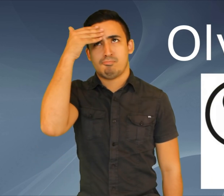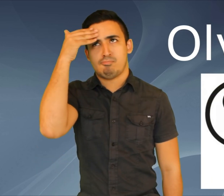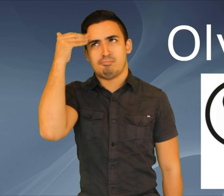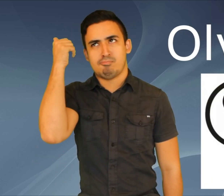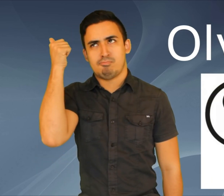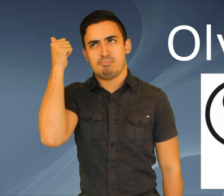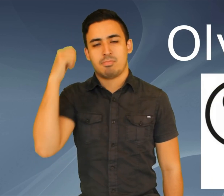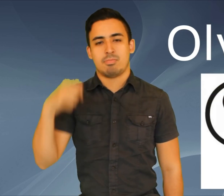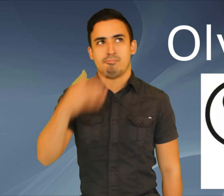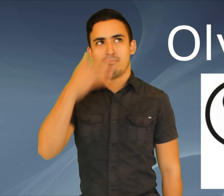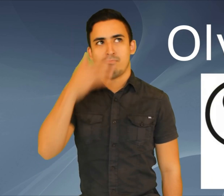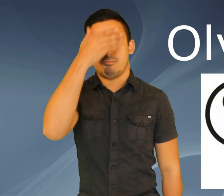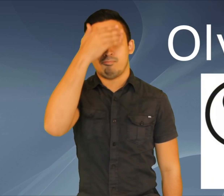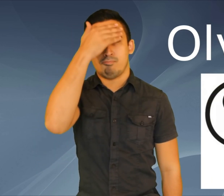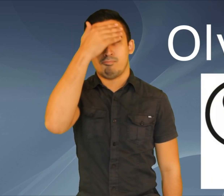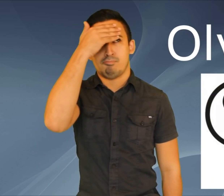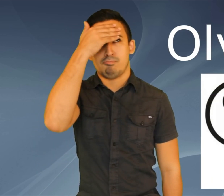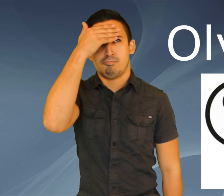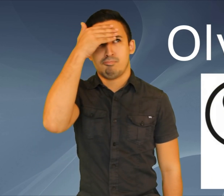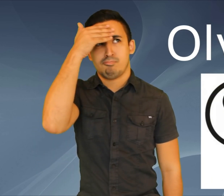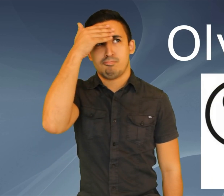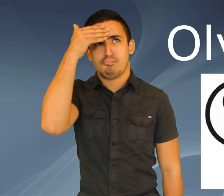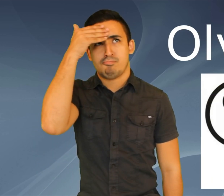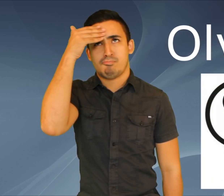Olvidar Olvidar Olvidar